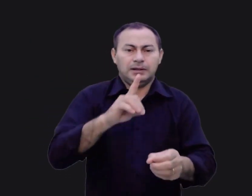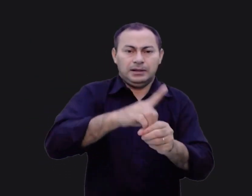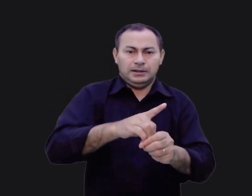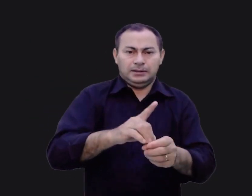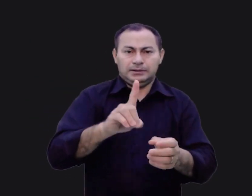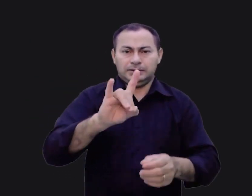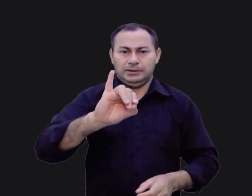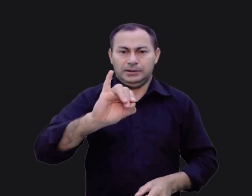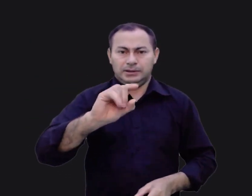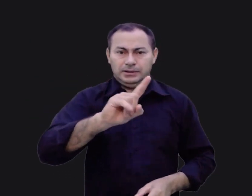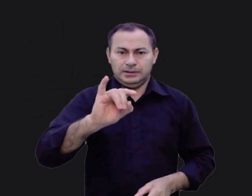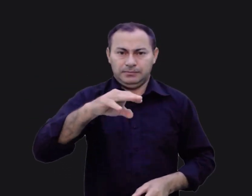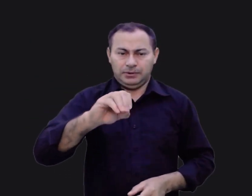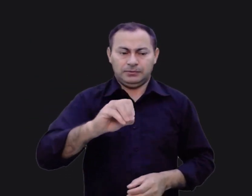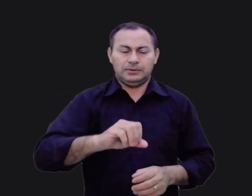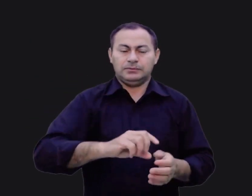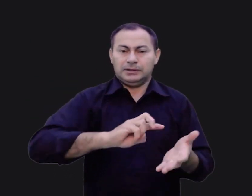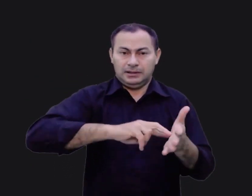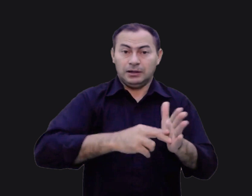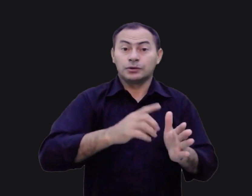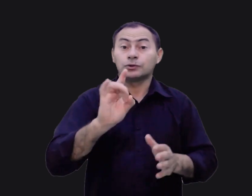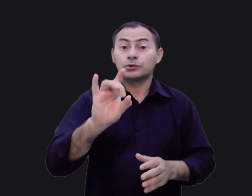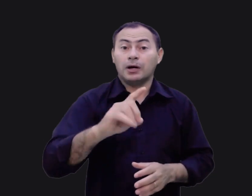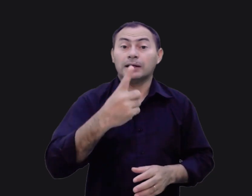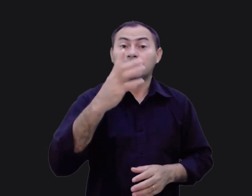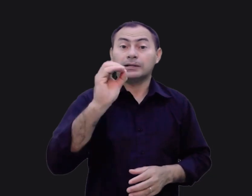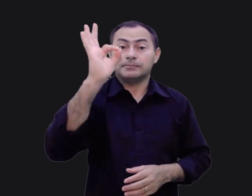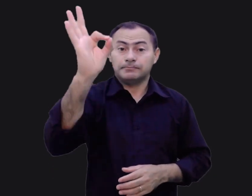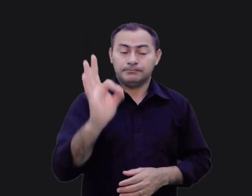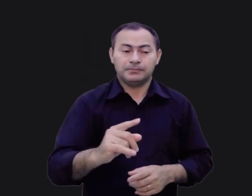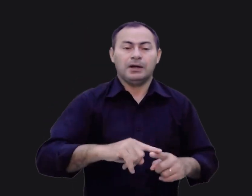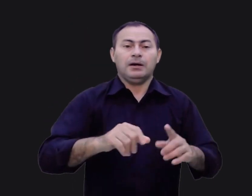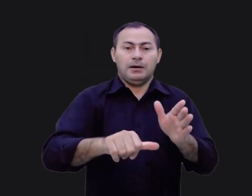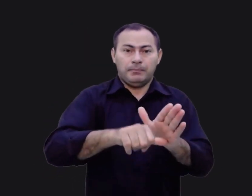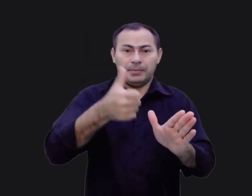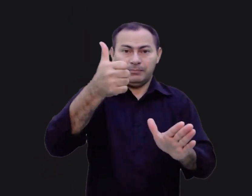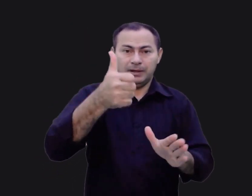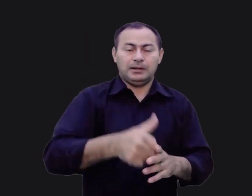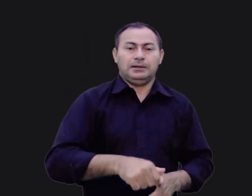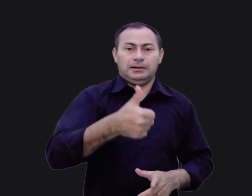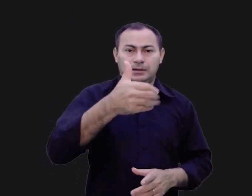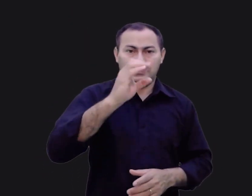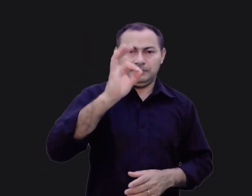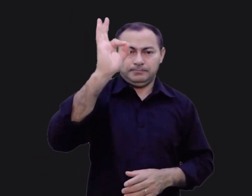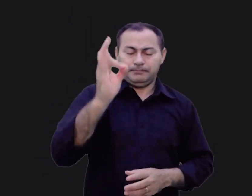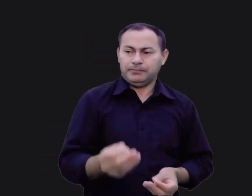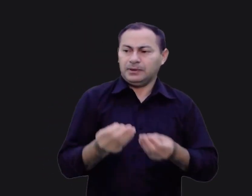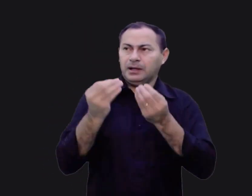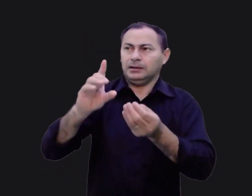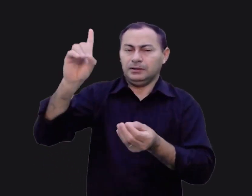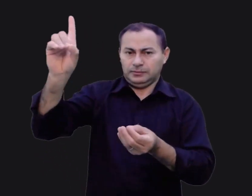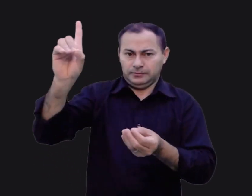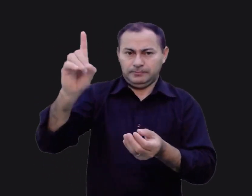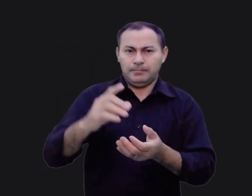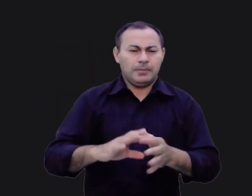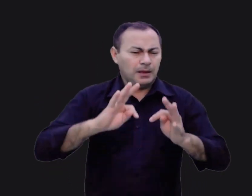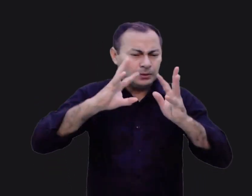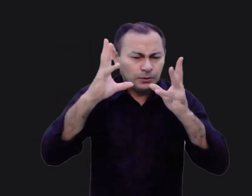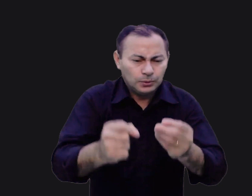Deuteronômio, não quer dizer apenas a décima parte, mas também a primeira décima parte. A primeira décima parte de